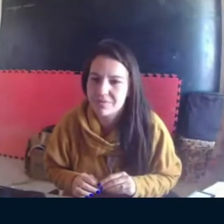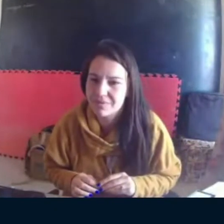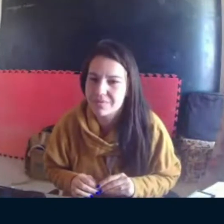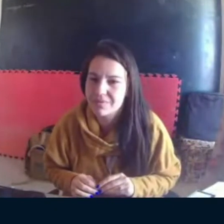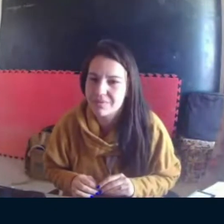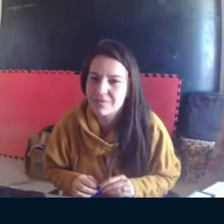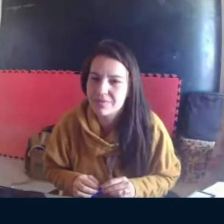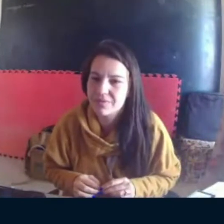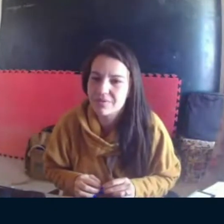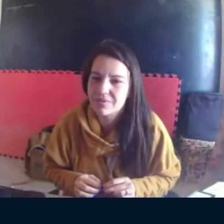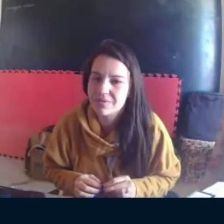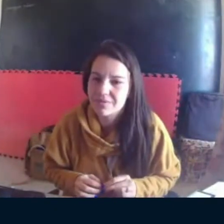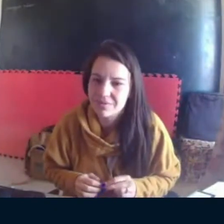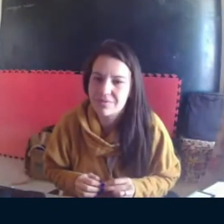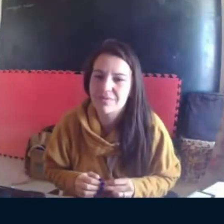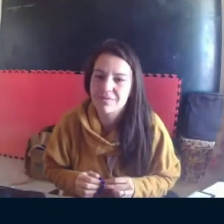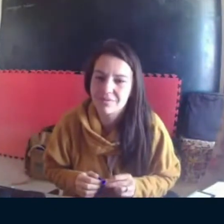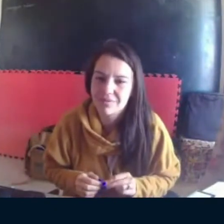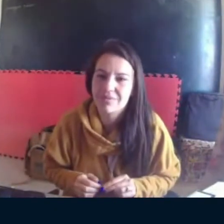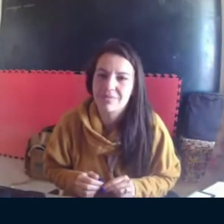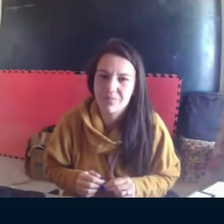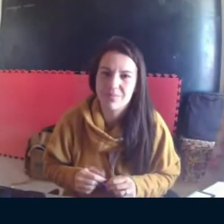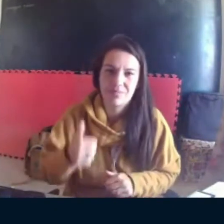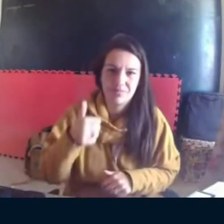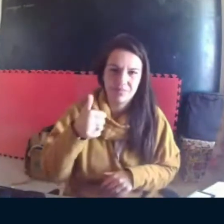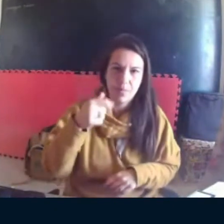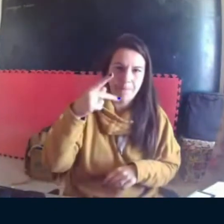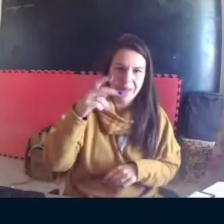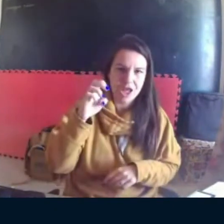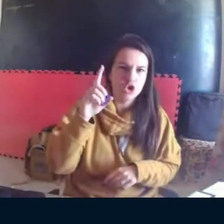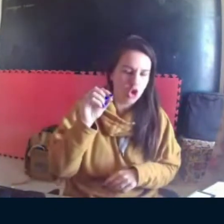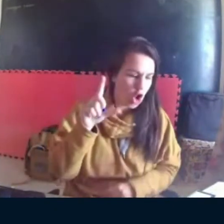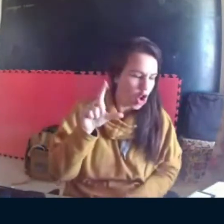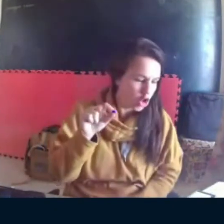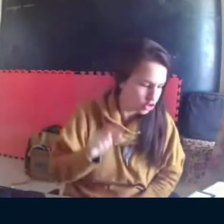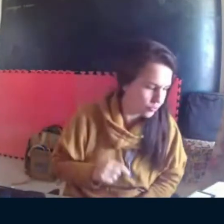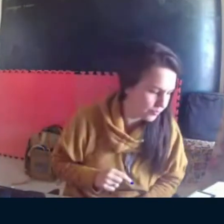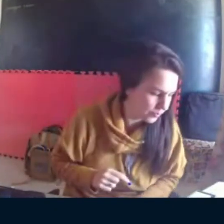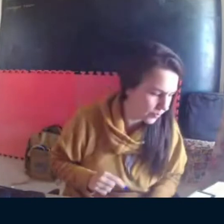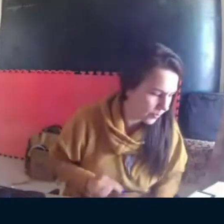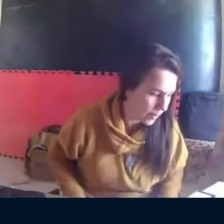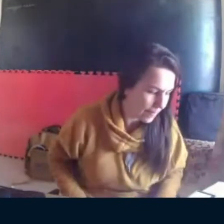pedologia. Pedologia. Isso. Então,